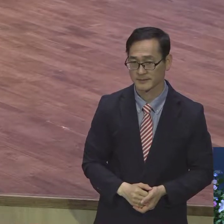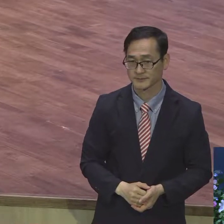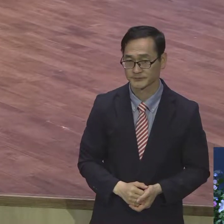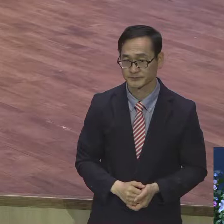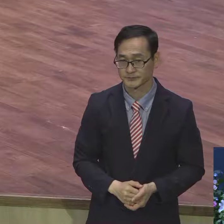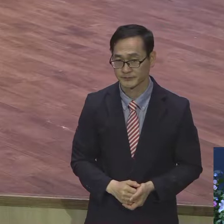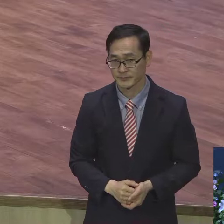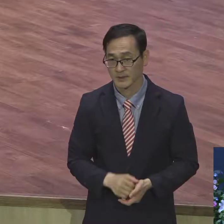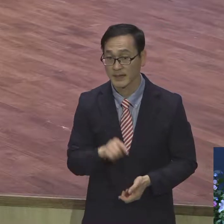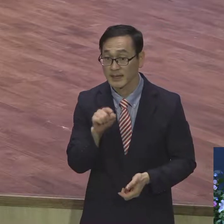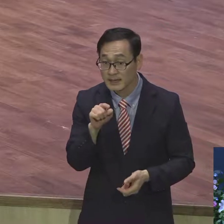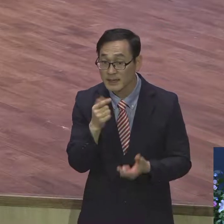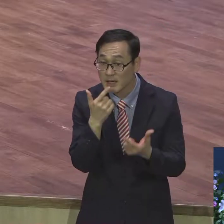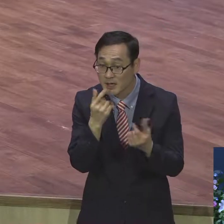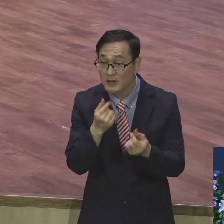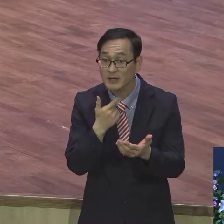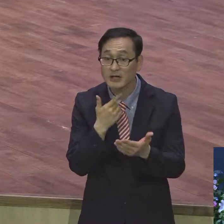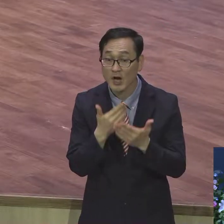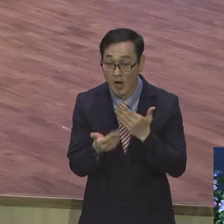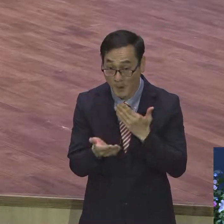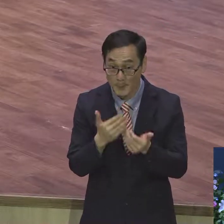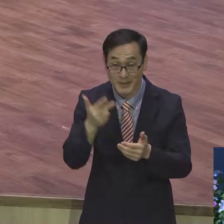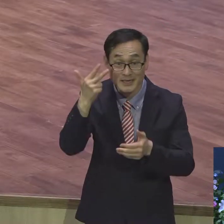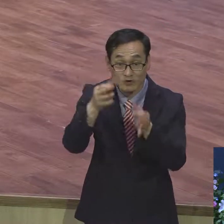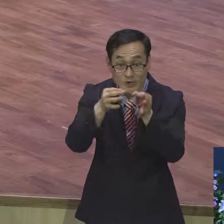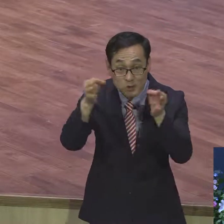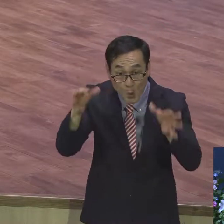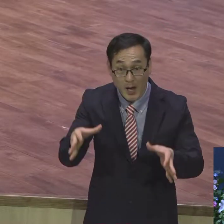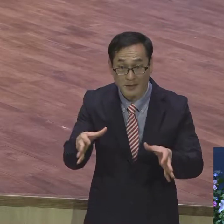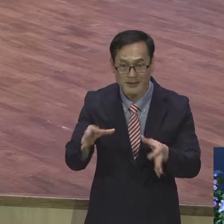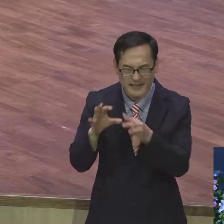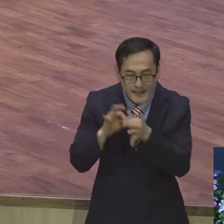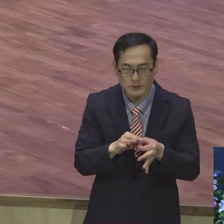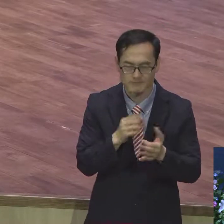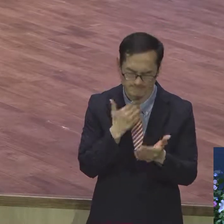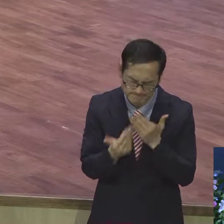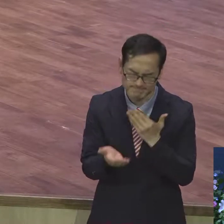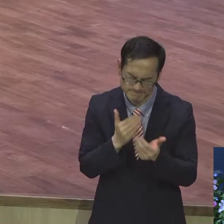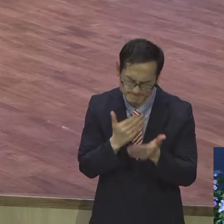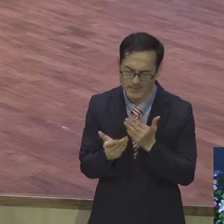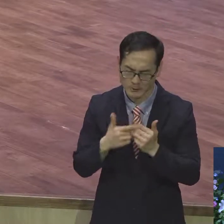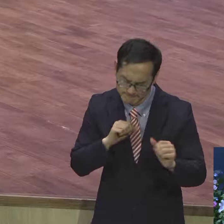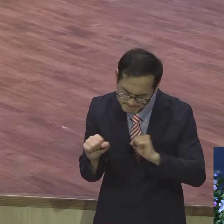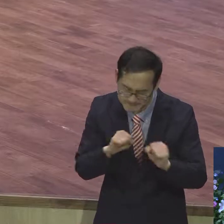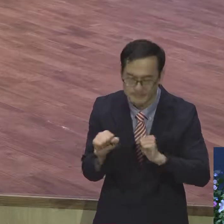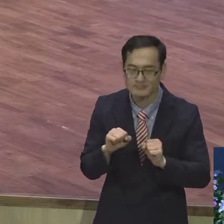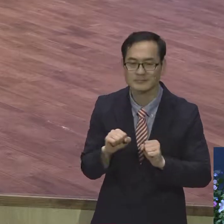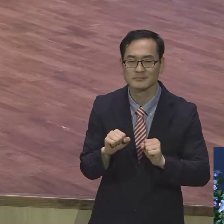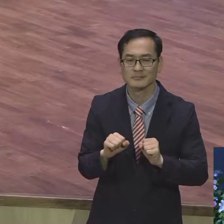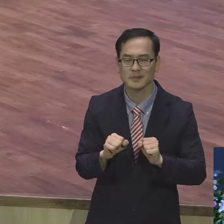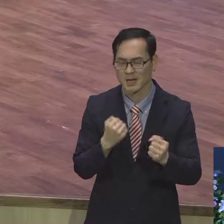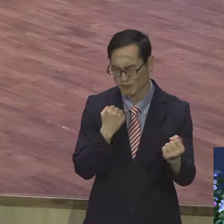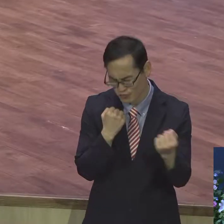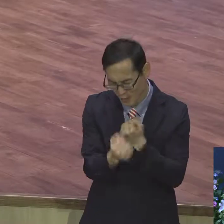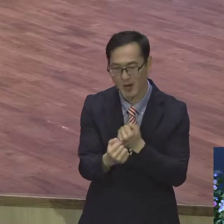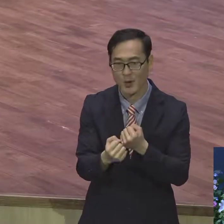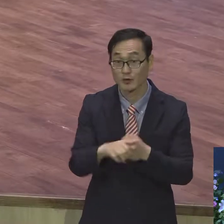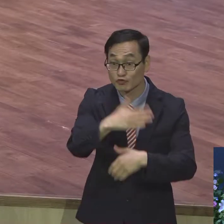여러분이 이번 한 중간 동안 풍성히 체험해 보시길 바랍니다. 그럼에도 불구하고 같이 해봅시다. 그럼에도